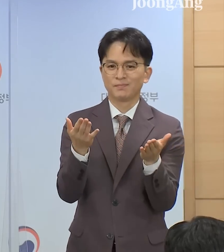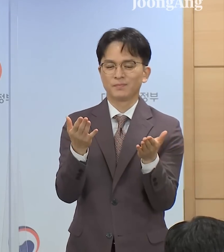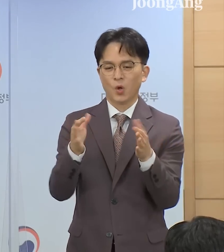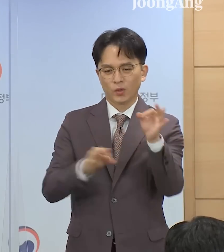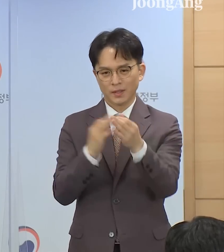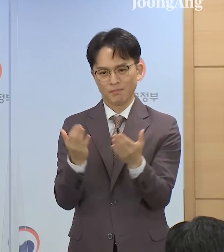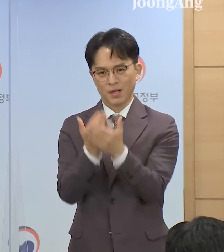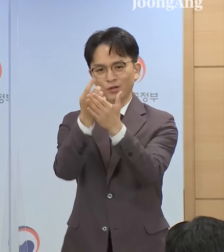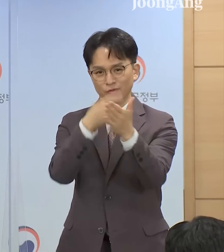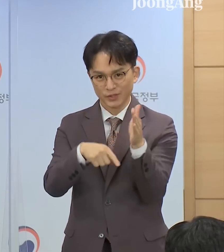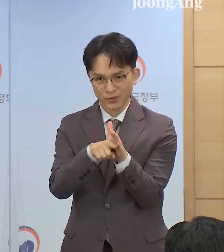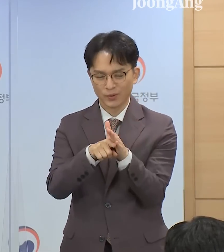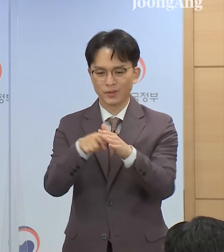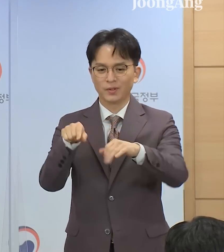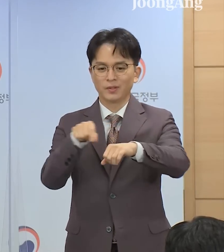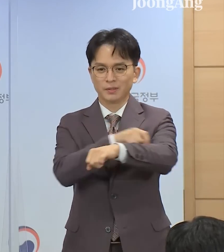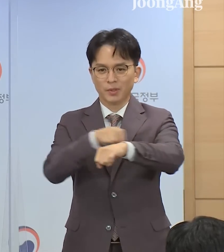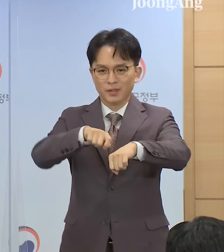선정하였습니다.